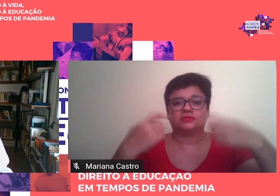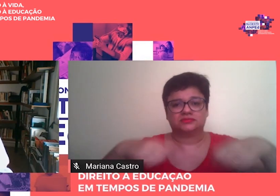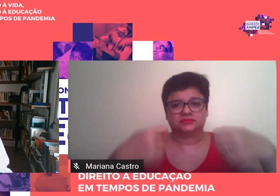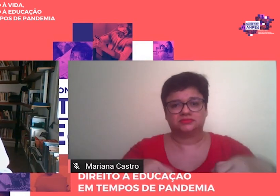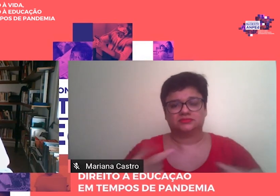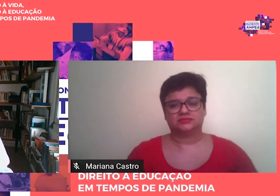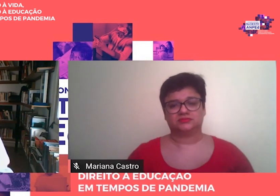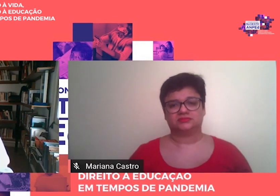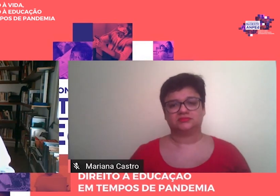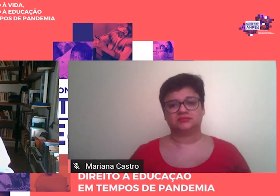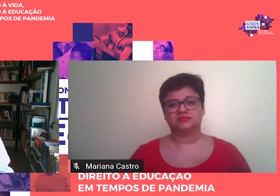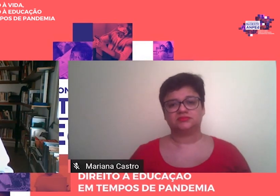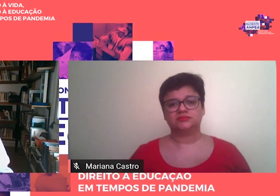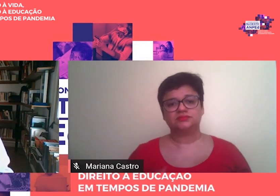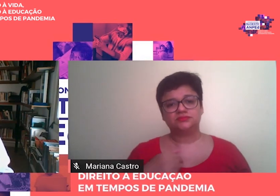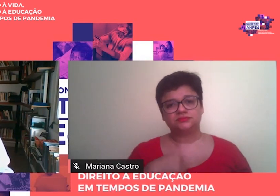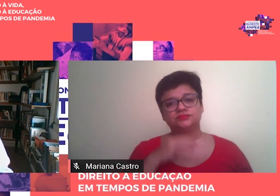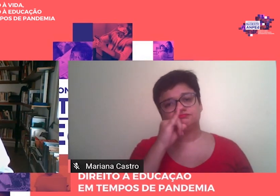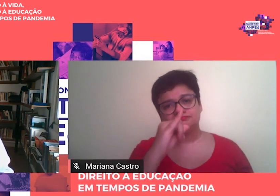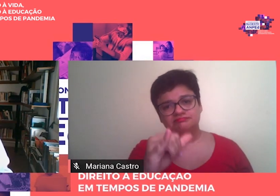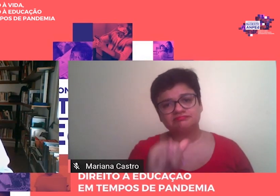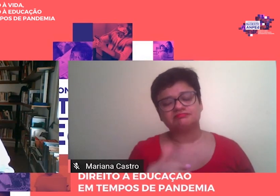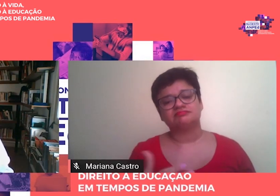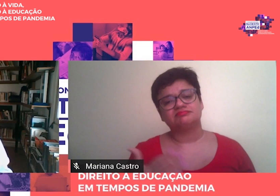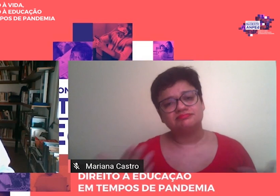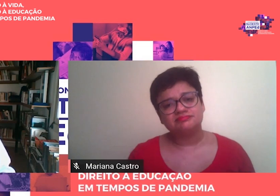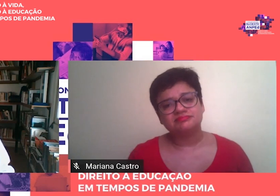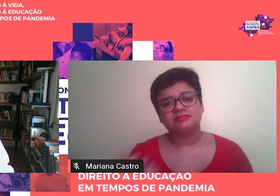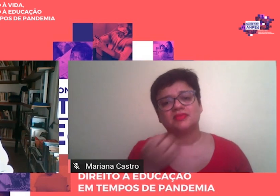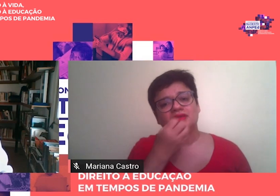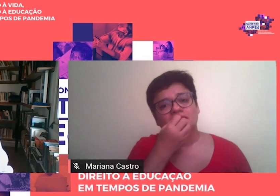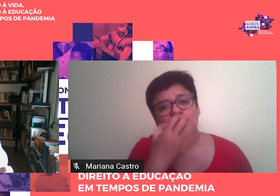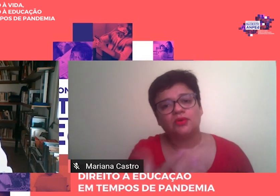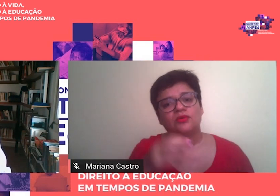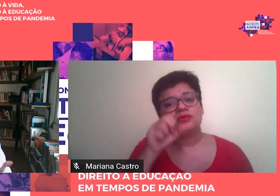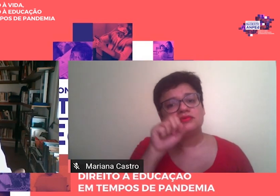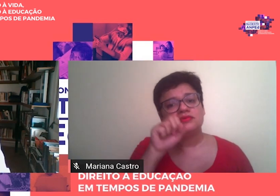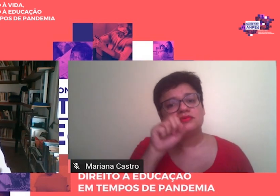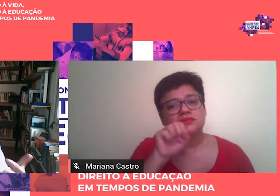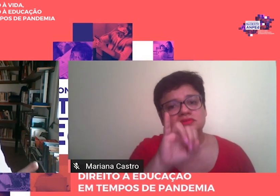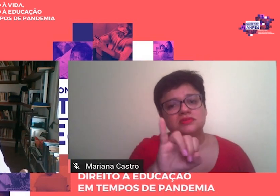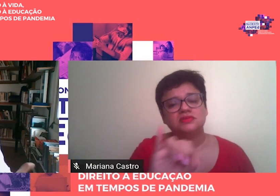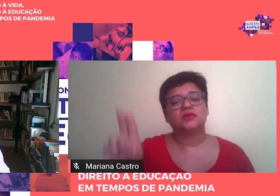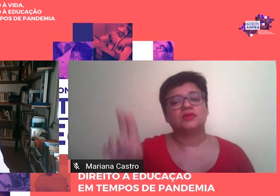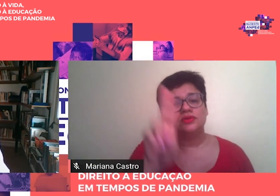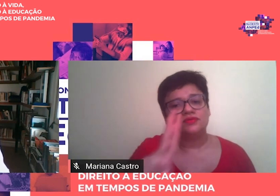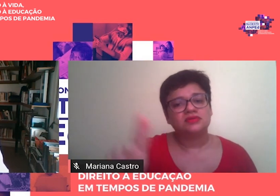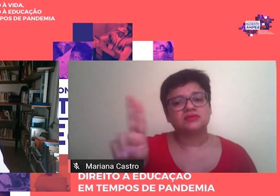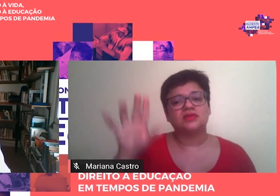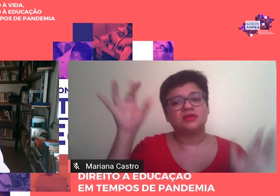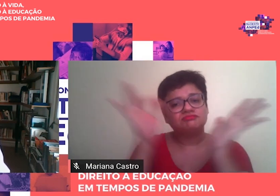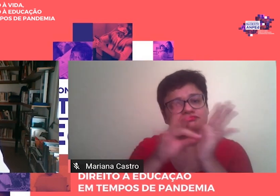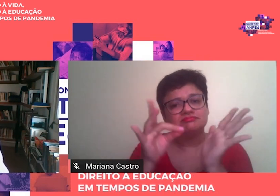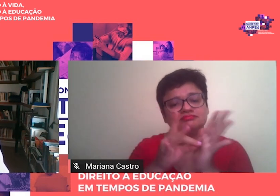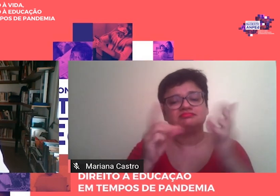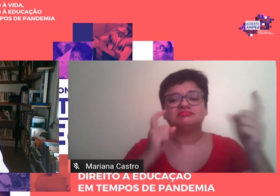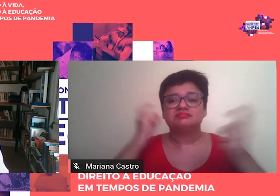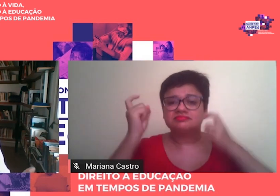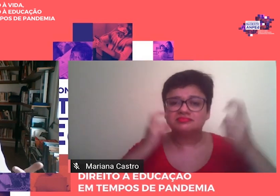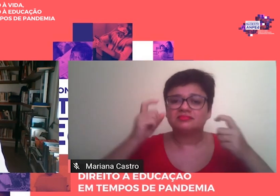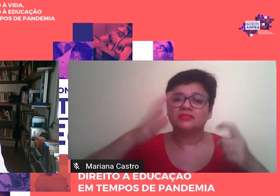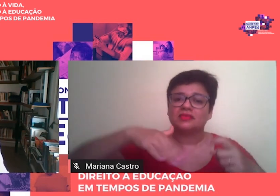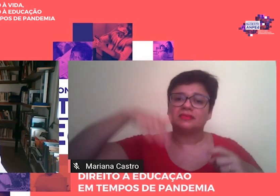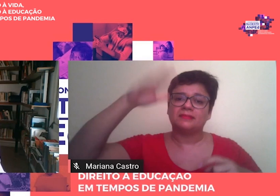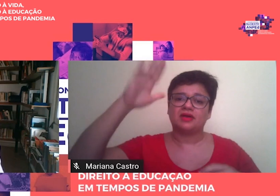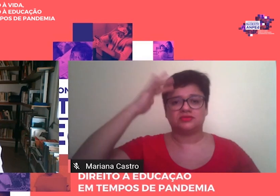eu digo, puxa, seria bom se a universidade, de fato, se preocupasse bastante com as